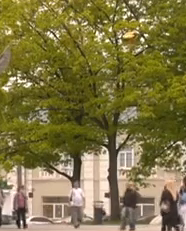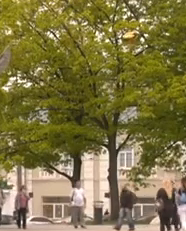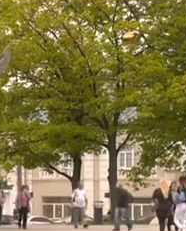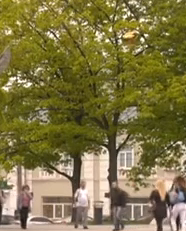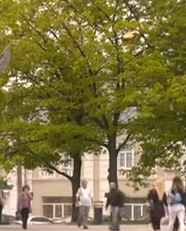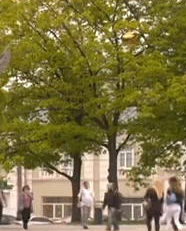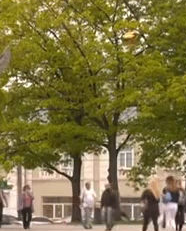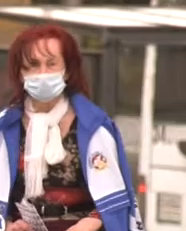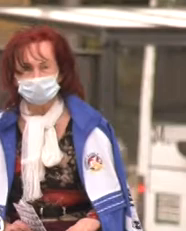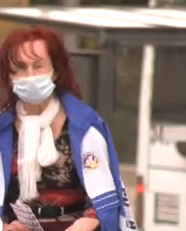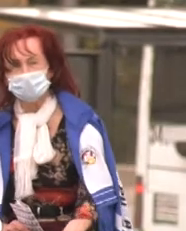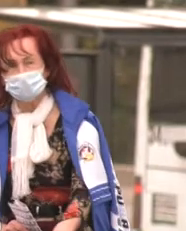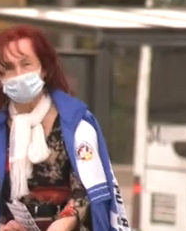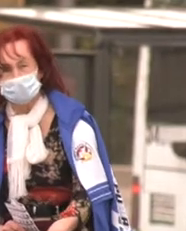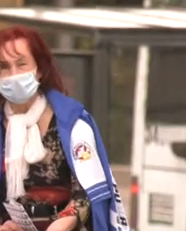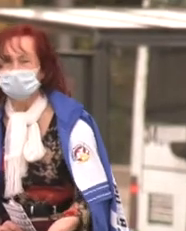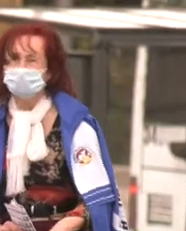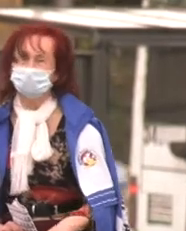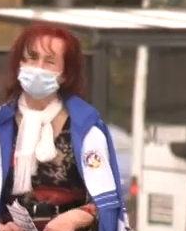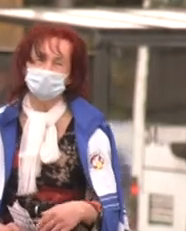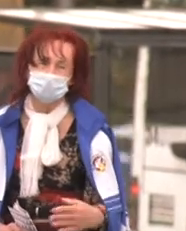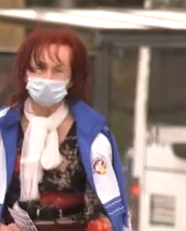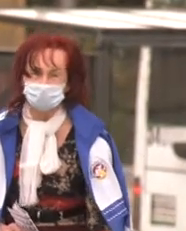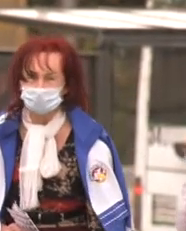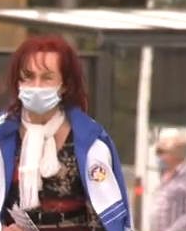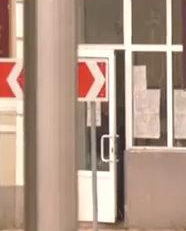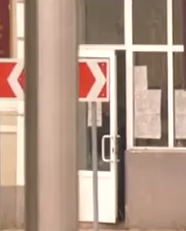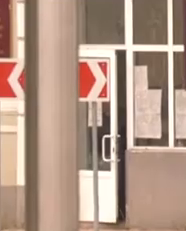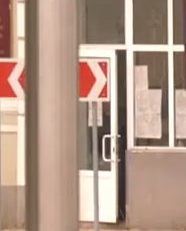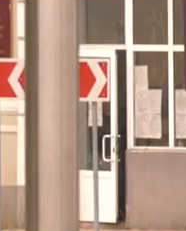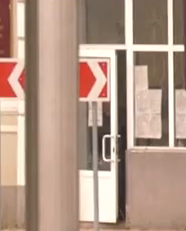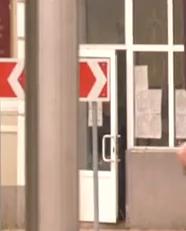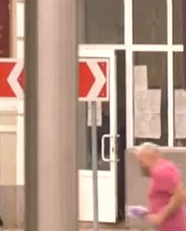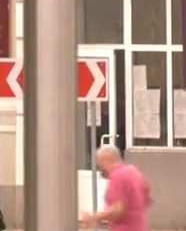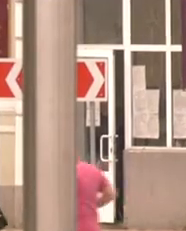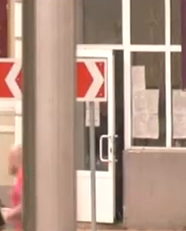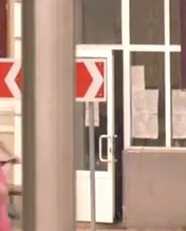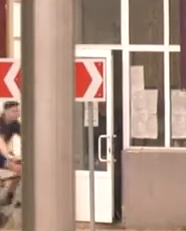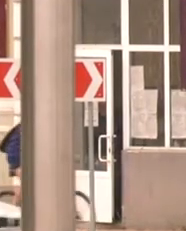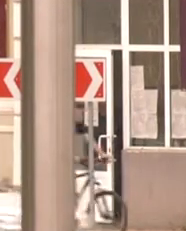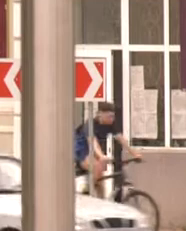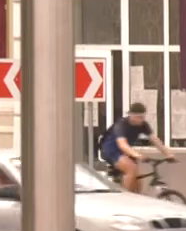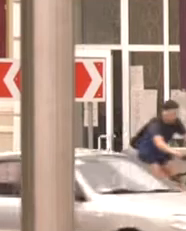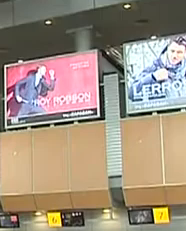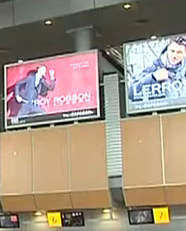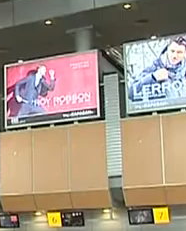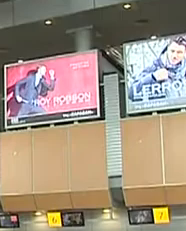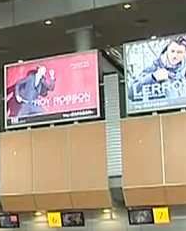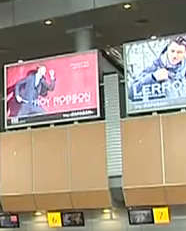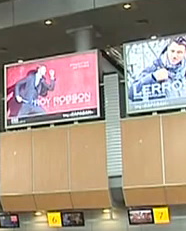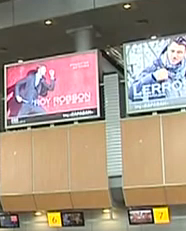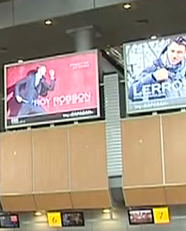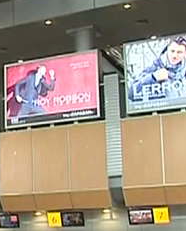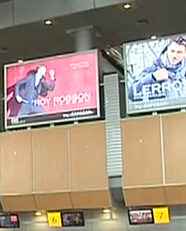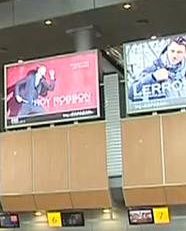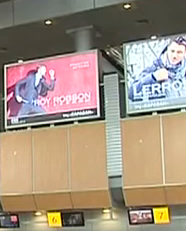безкоштовному тестуванні Степанов радить звертатися на гарячу лінію обласних департаментів охорони здоров'я або міністерства. А от тим, хто